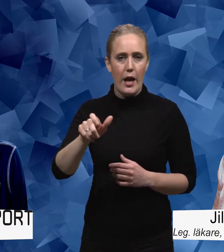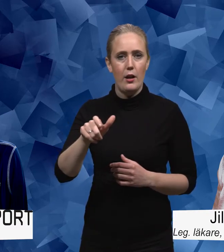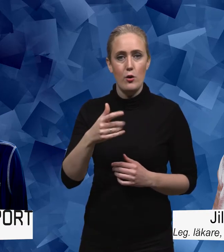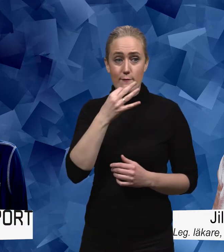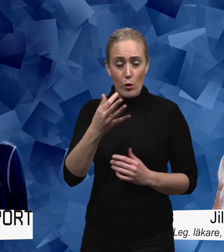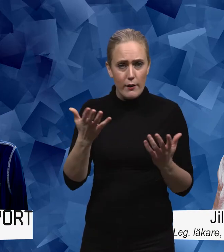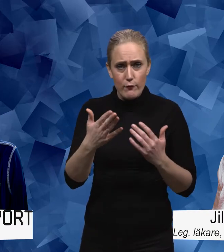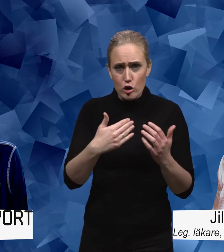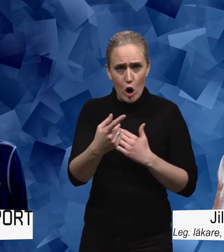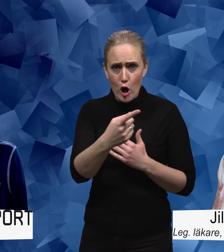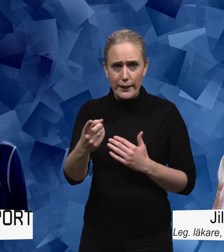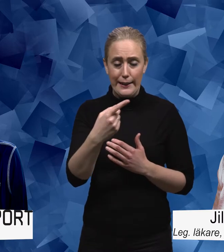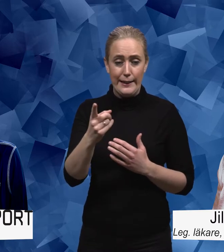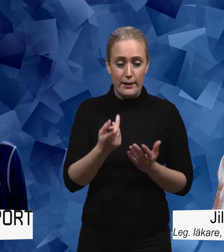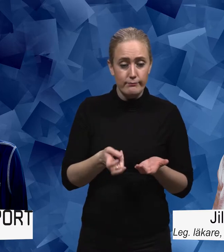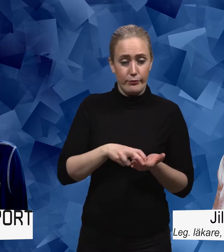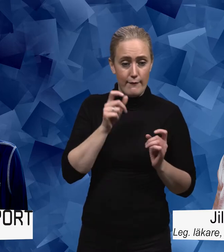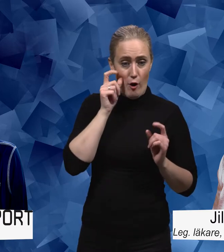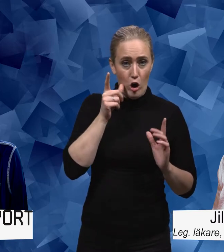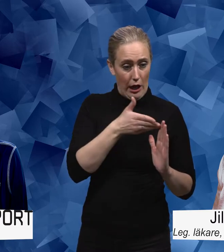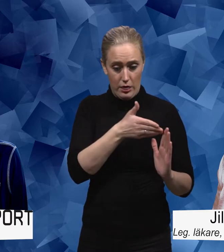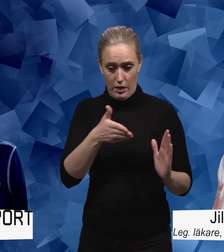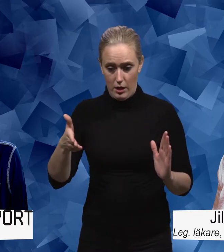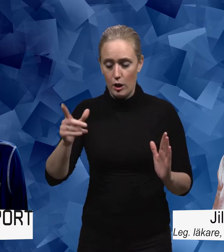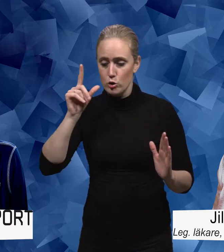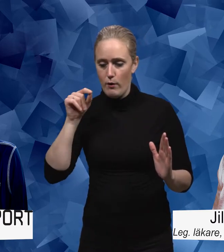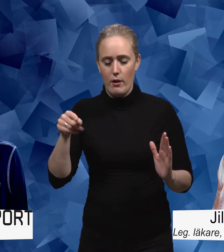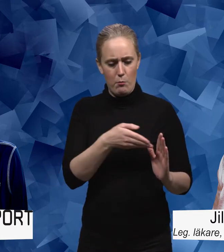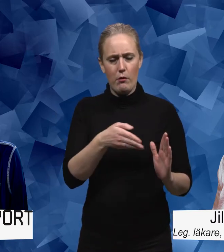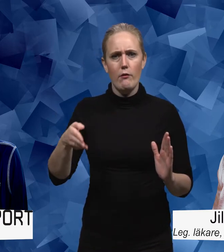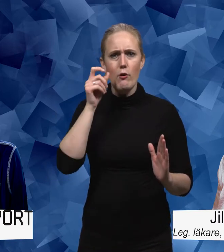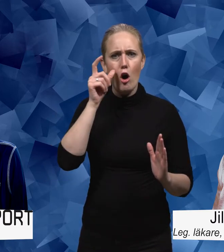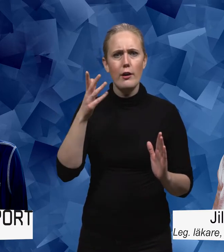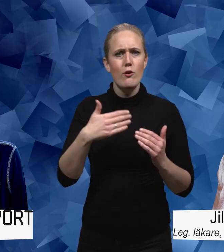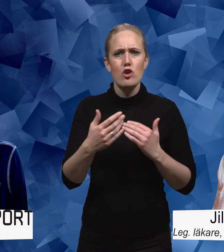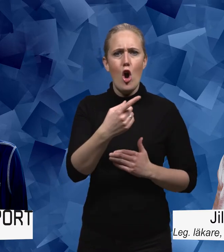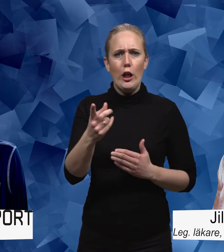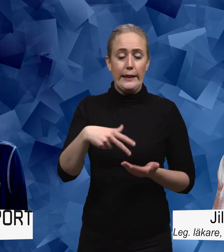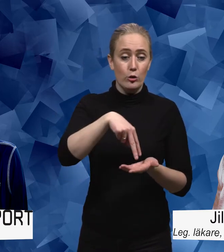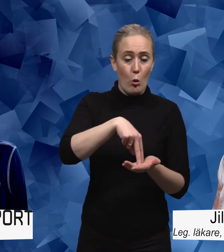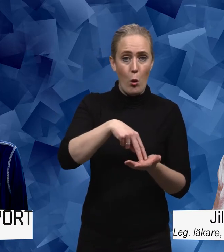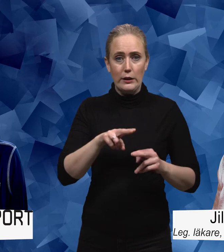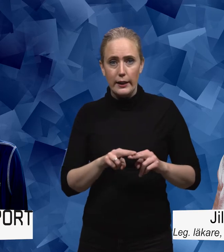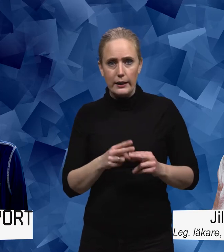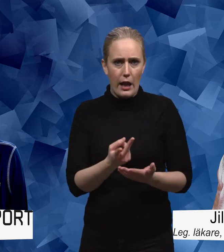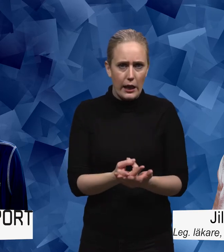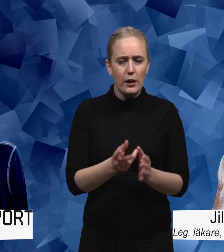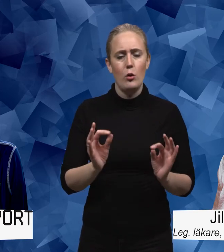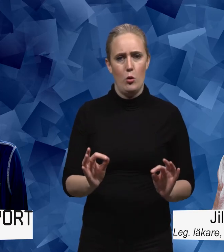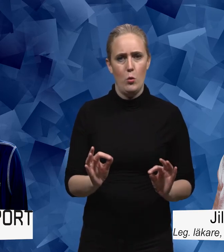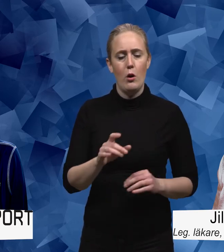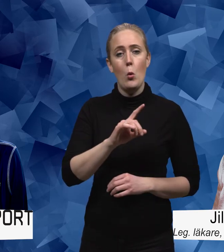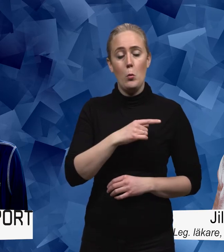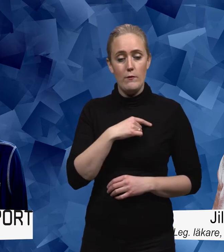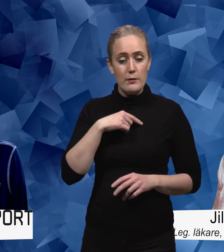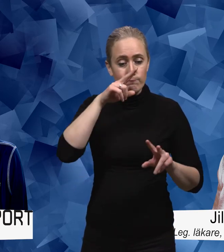under sin vakna tid hur mycket de sitter, hur mycket de ligger hur mycket de går eller står och så vidare. Och så kopplar man det till risken för att